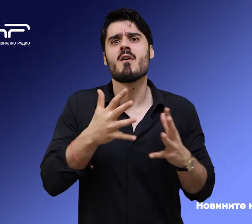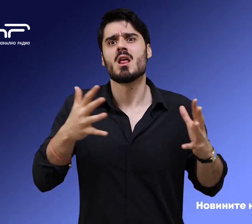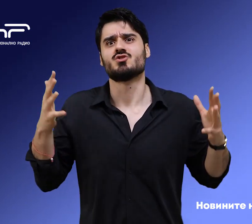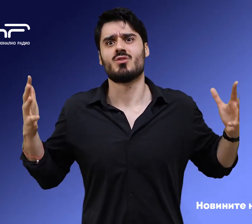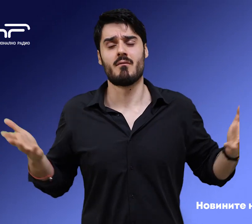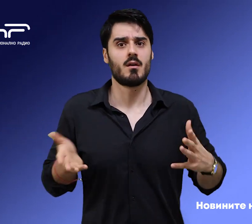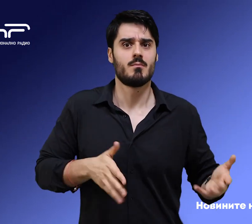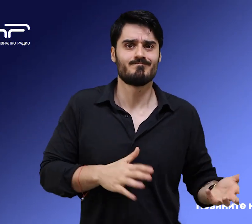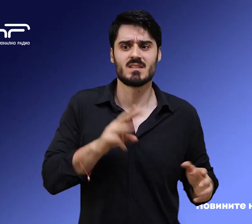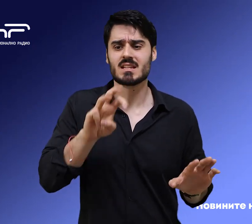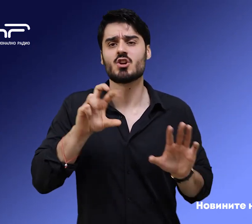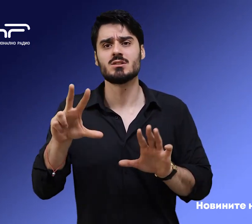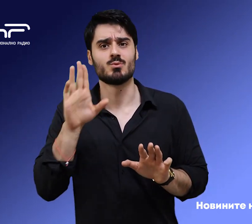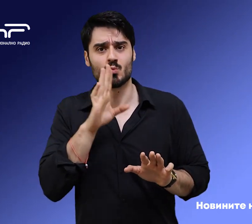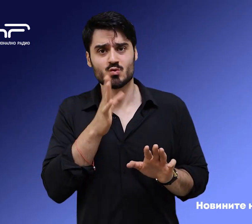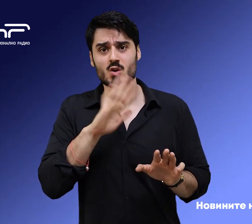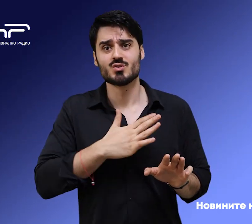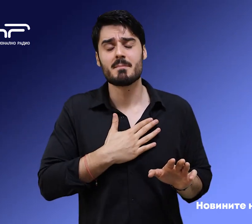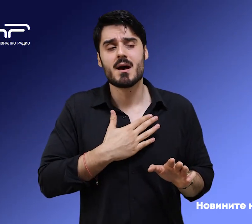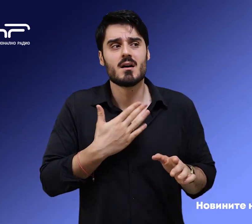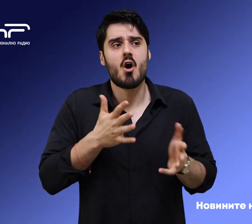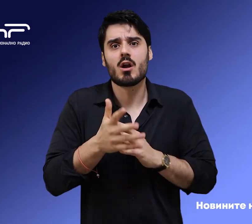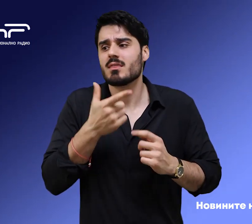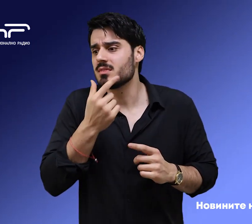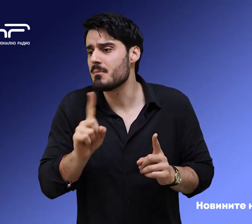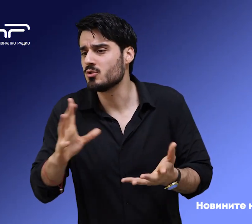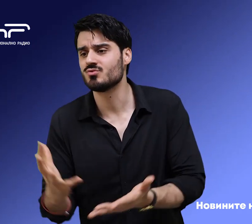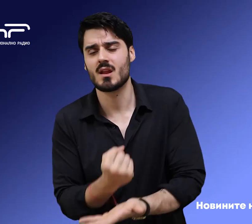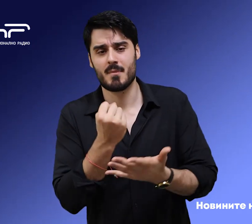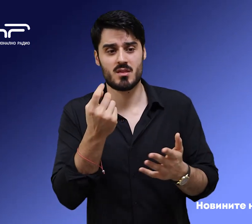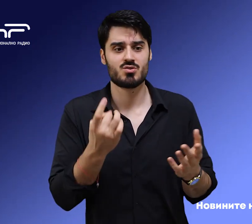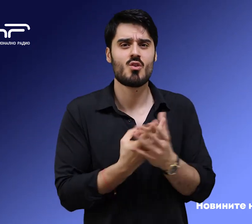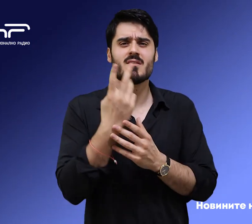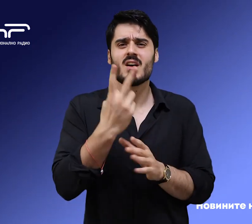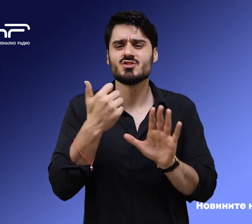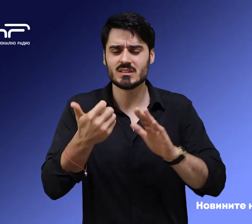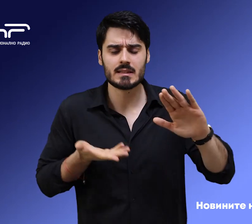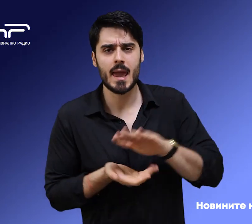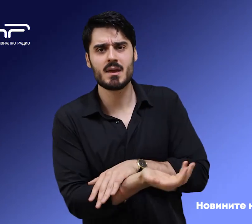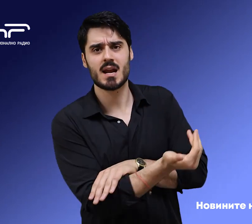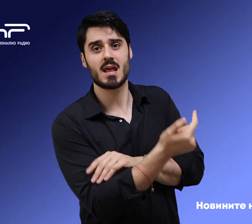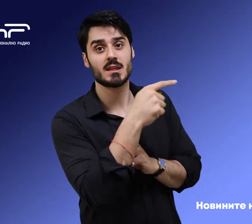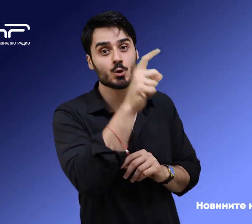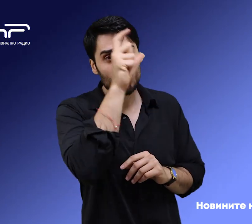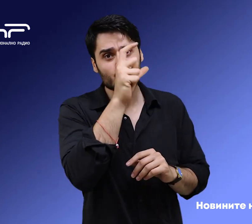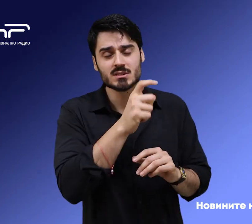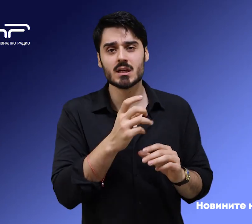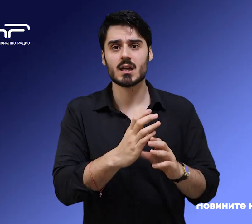достигнат 38 души. Все още има хора в неизвестност. Нови 26 нелегални мигранти превозвани в турски камьон бяха заловени